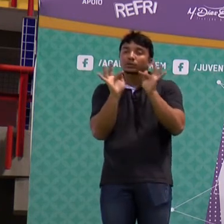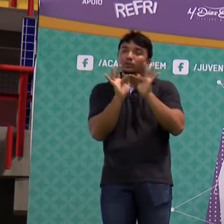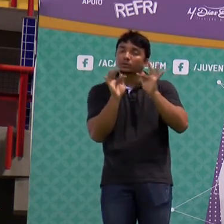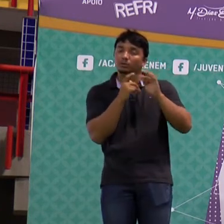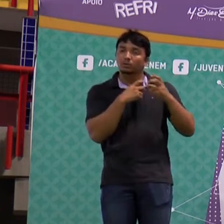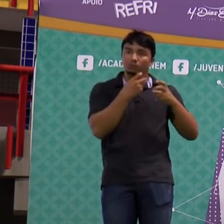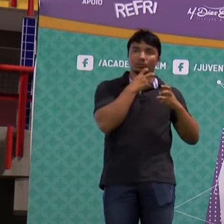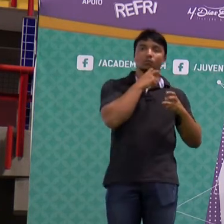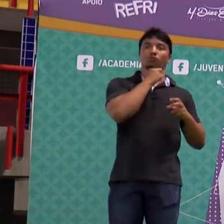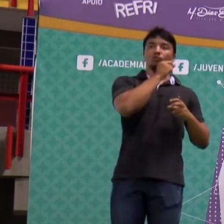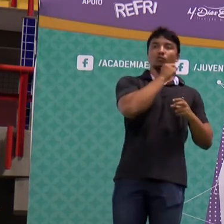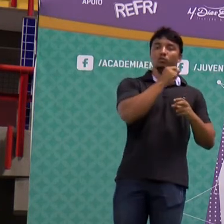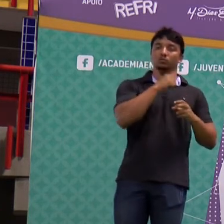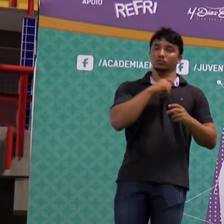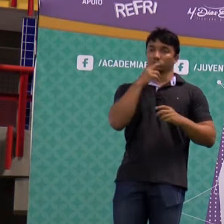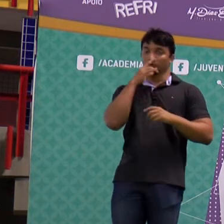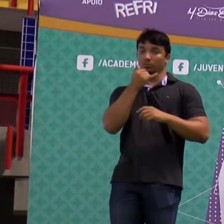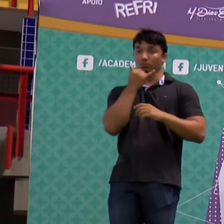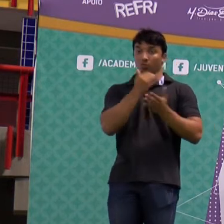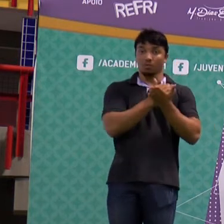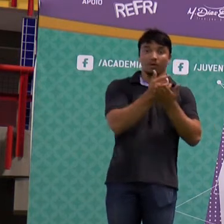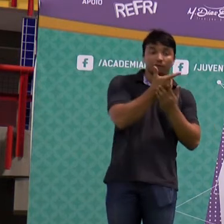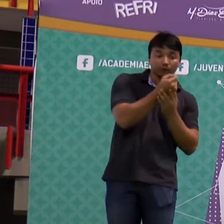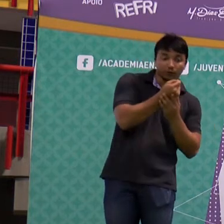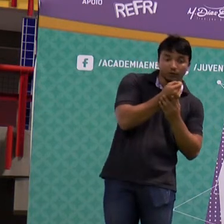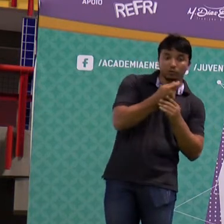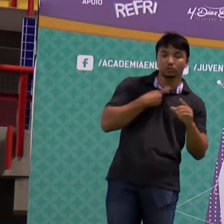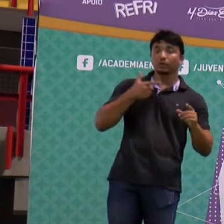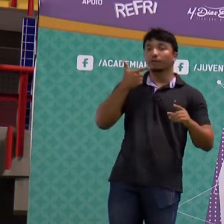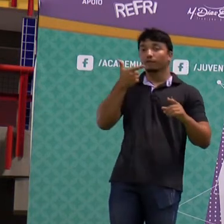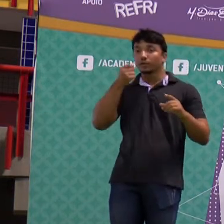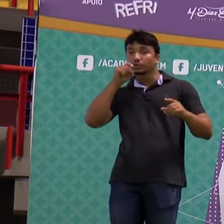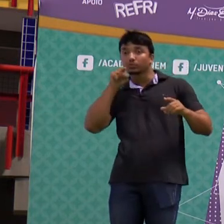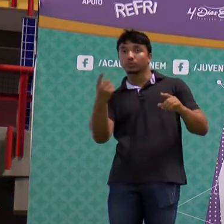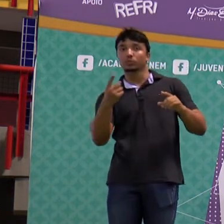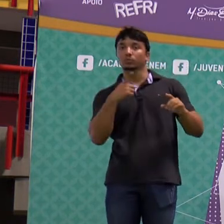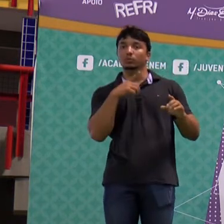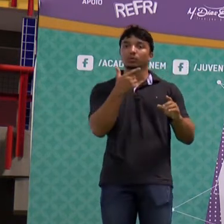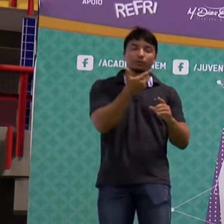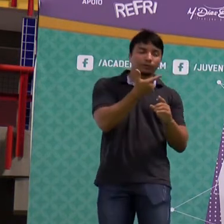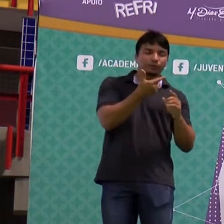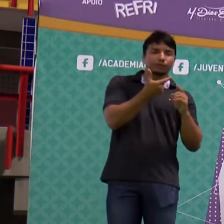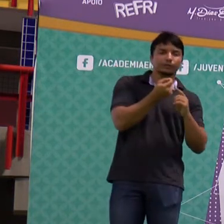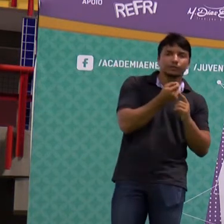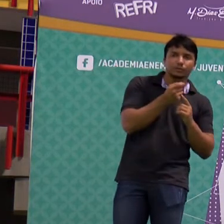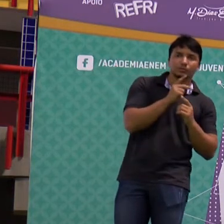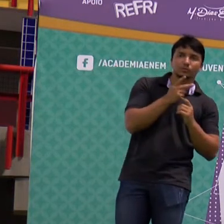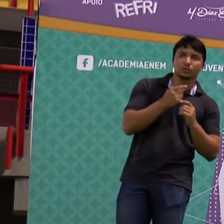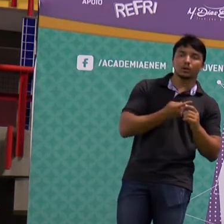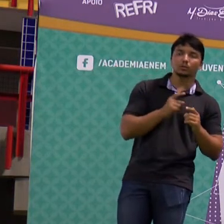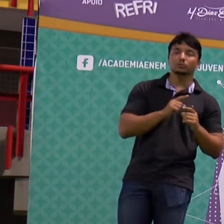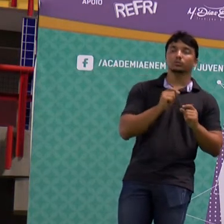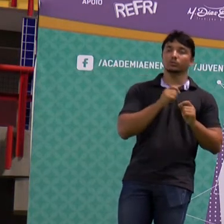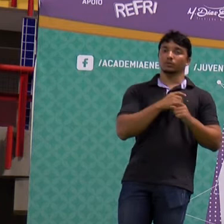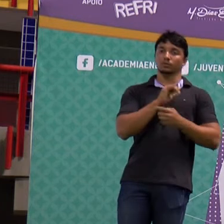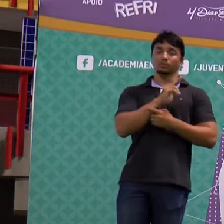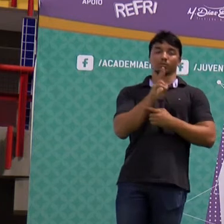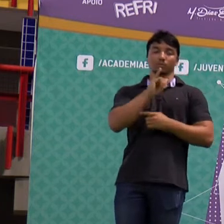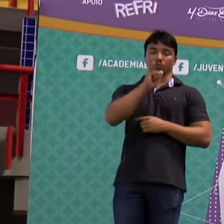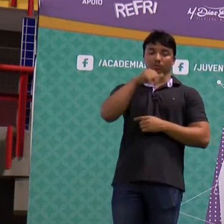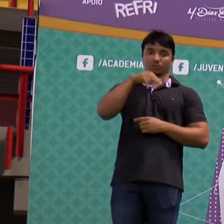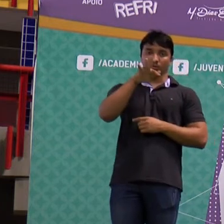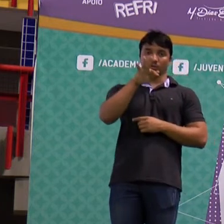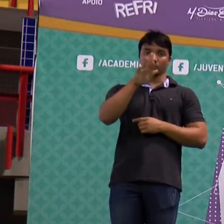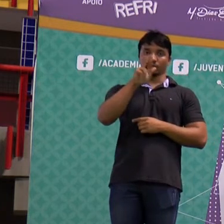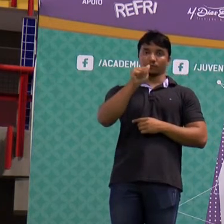escuta do quê? Do 20 ao 20 mil hertz. Antes de 20 hertz, professor, infra-son. Após,